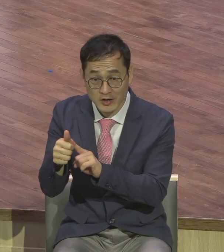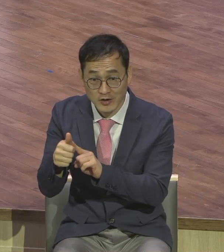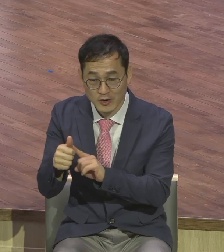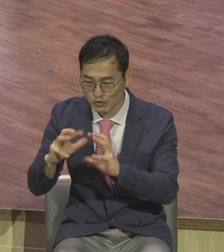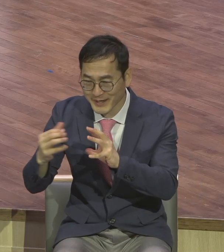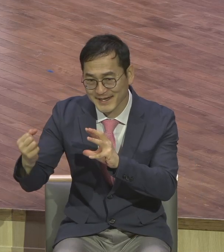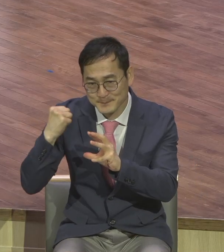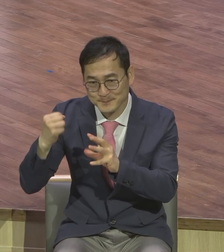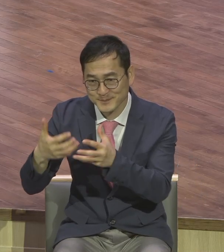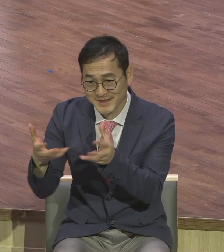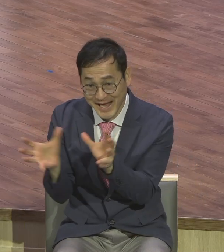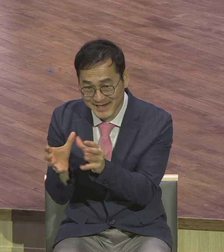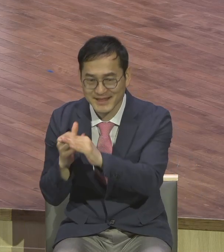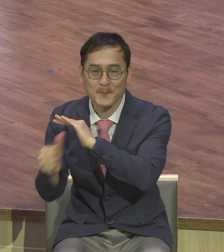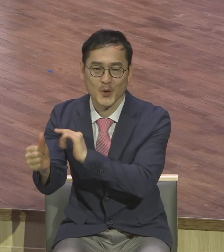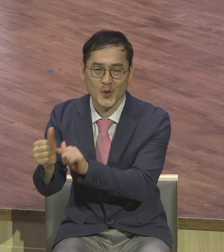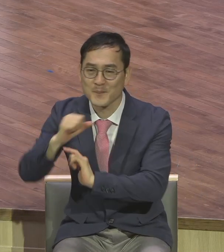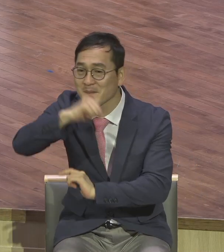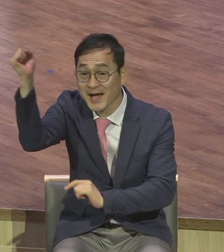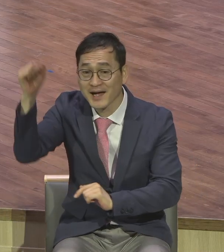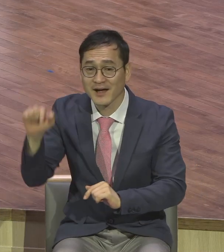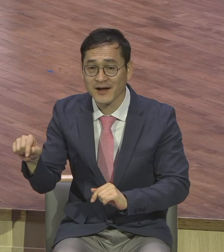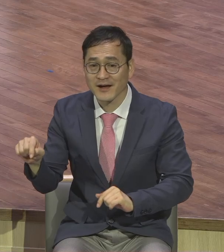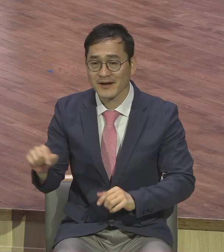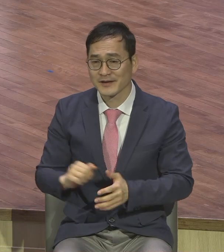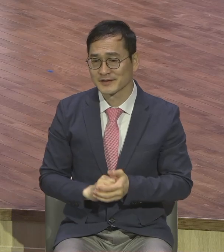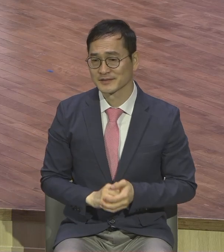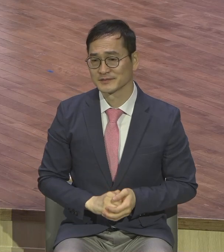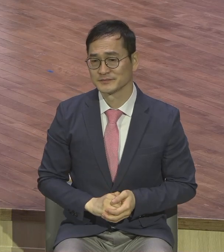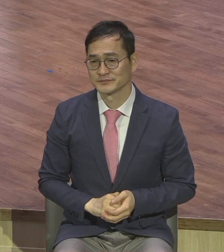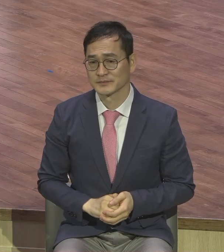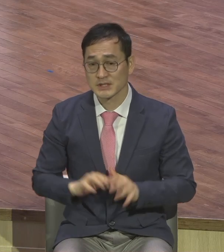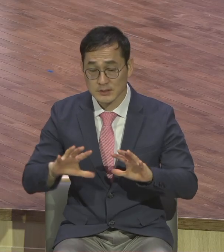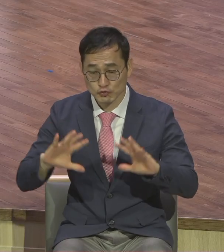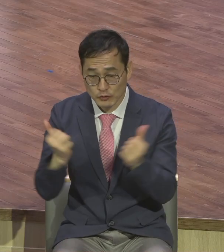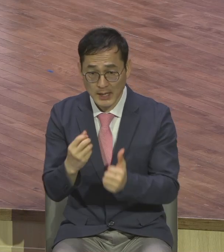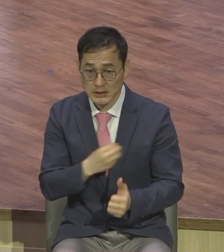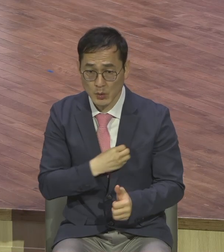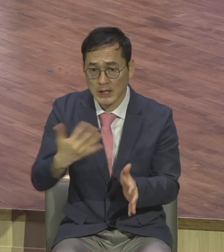지금 이 국민의힘 그 당의 대표가 됐다.